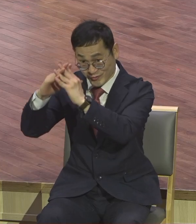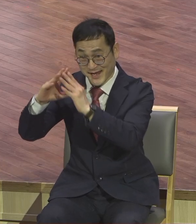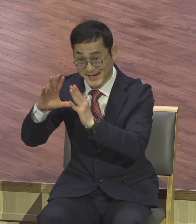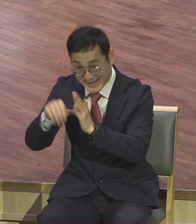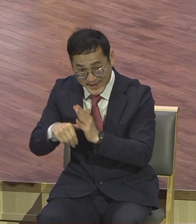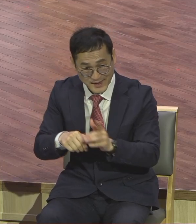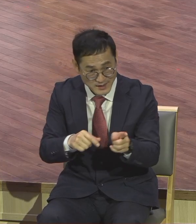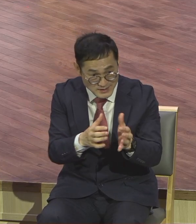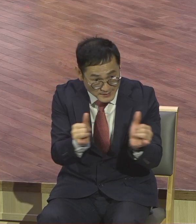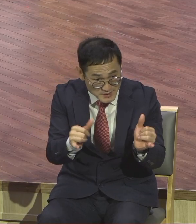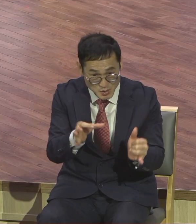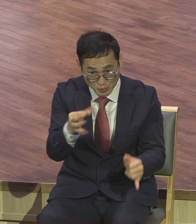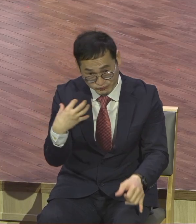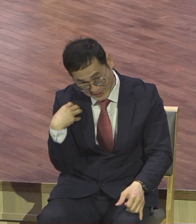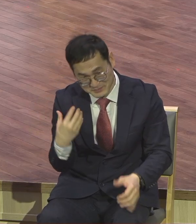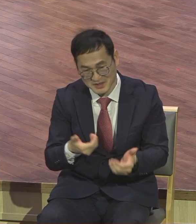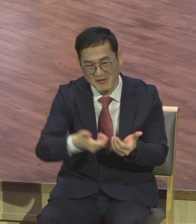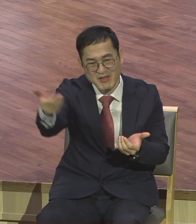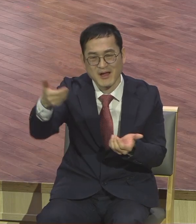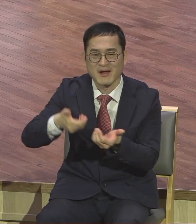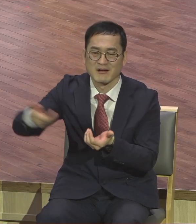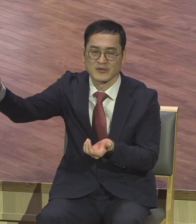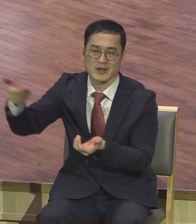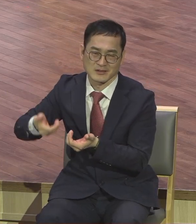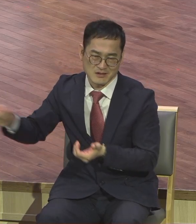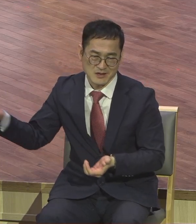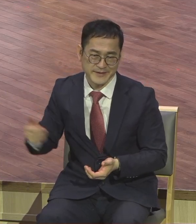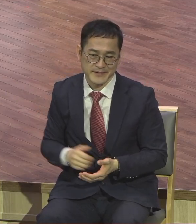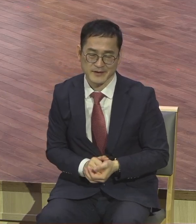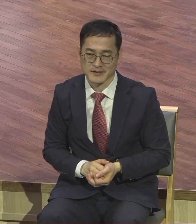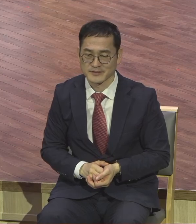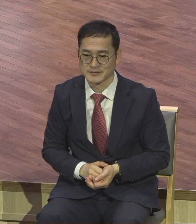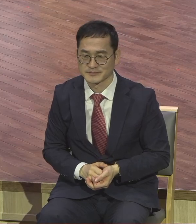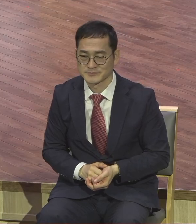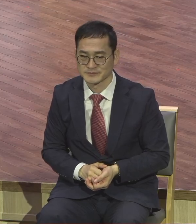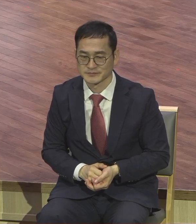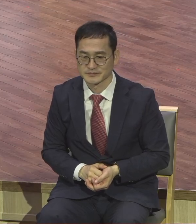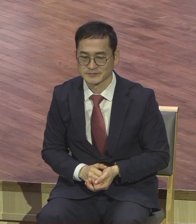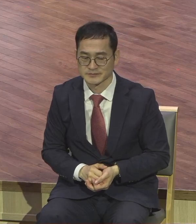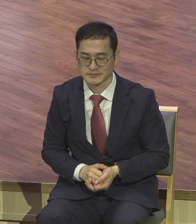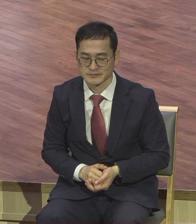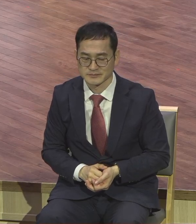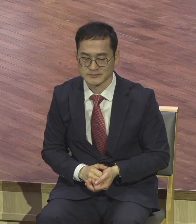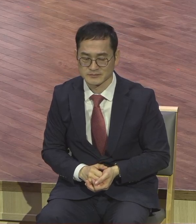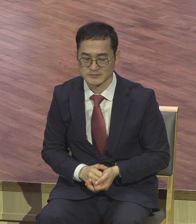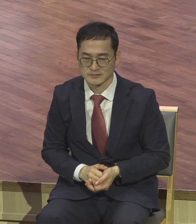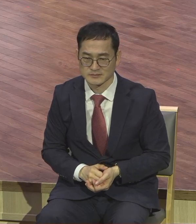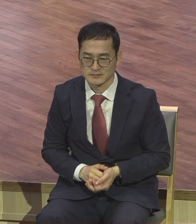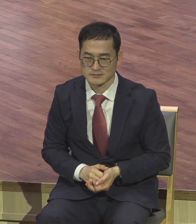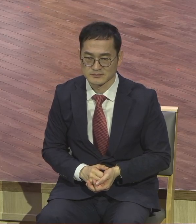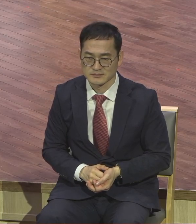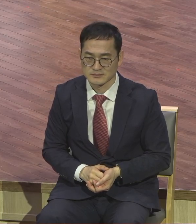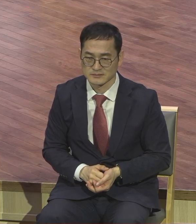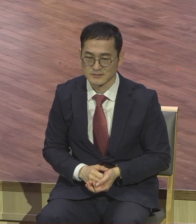떠납니다. 부담스러워. 이런저런 그냥 조용히 안 떠납니다. 이상한 핑계대고 떠납니다.